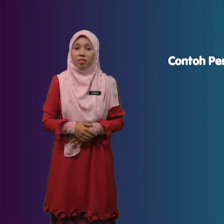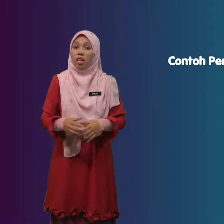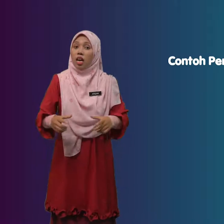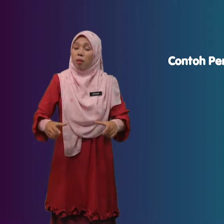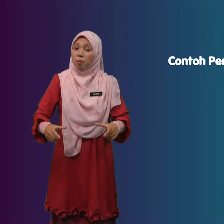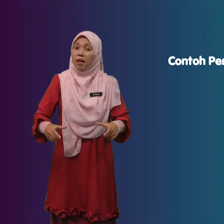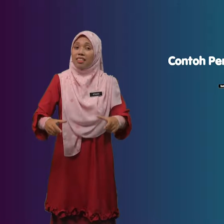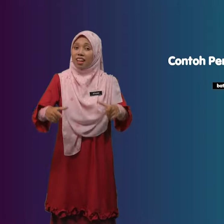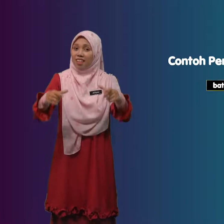Batang